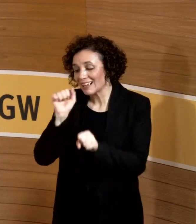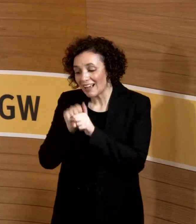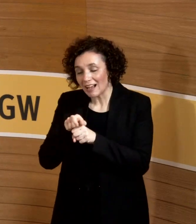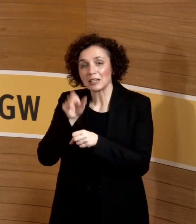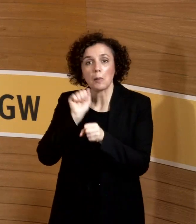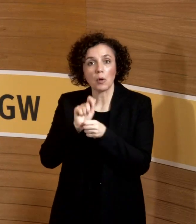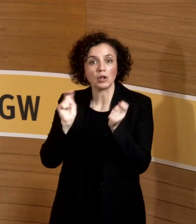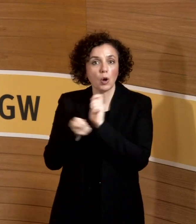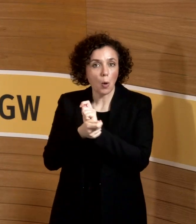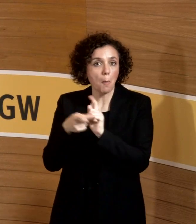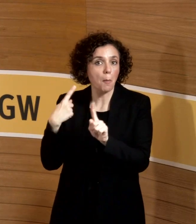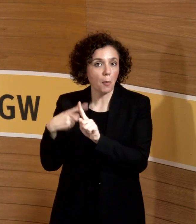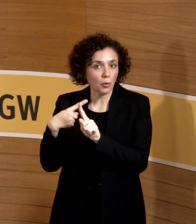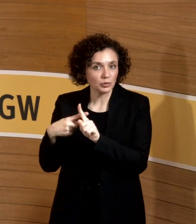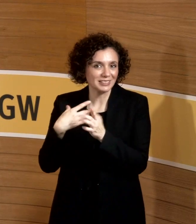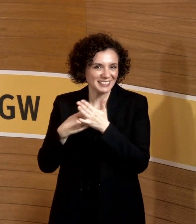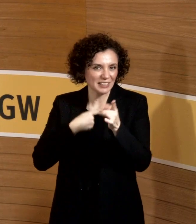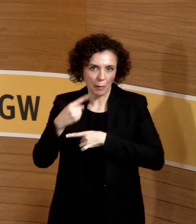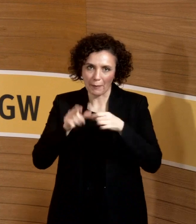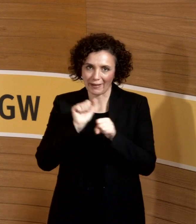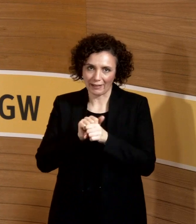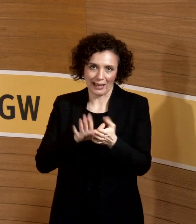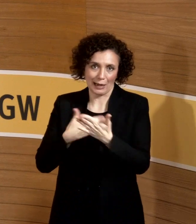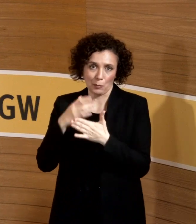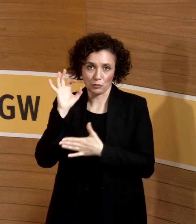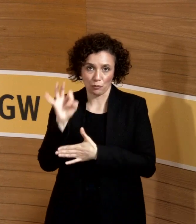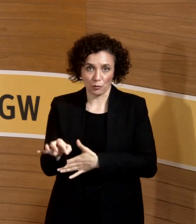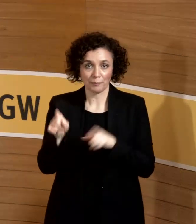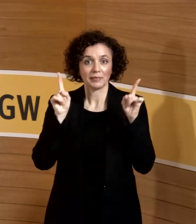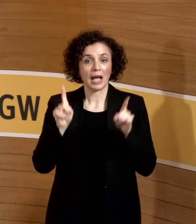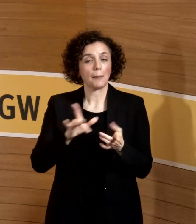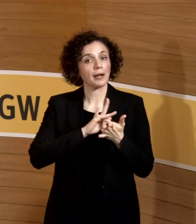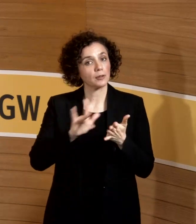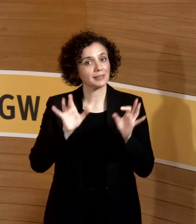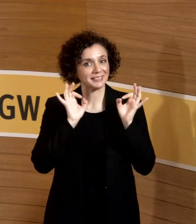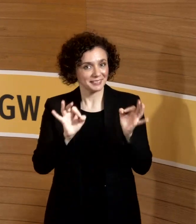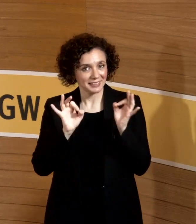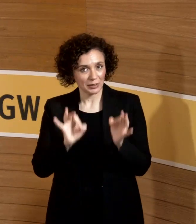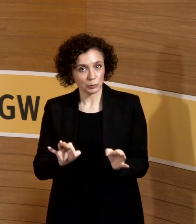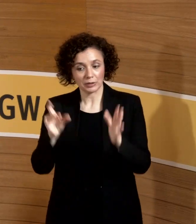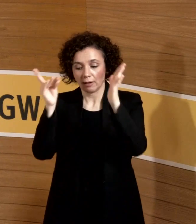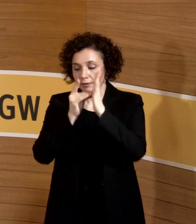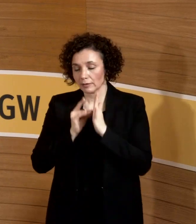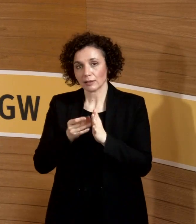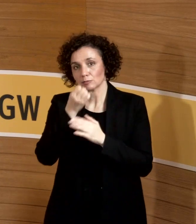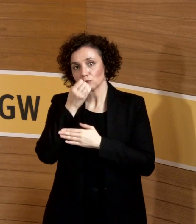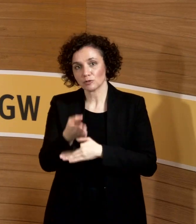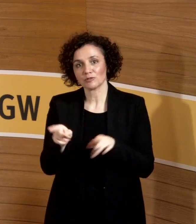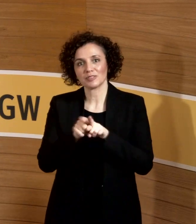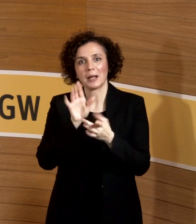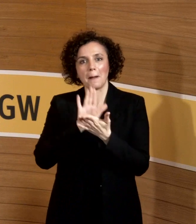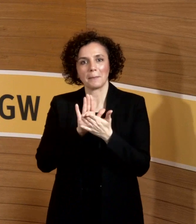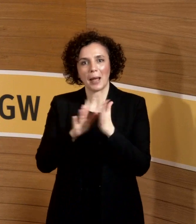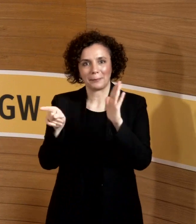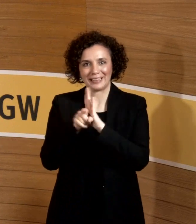das zeigt auch die gute Hygiene, wir haben wirklich gute Daten, die negativ sind, die bleiben negativ, die infizieren sich nicht